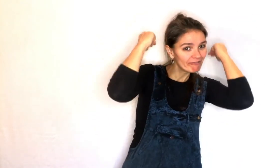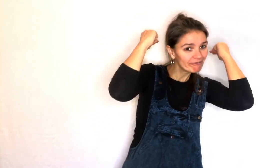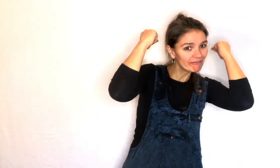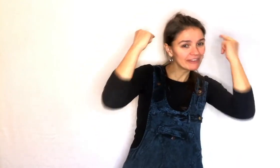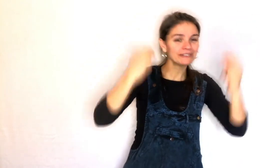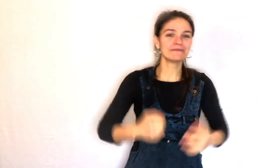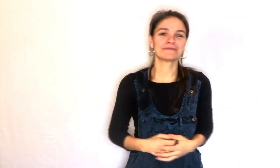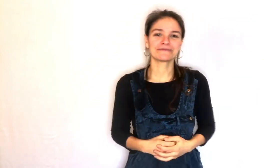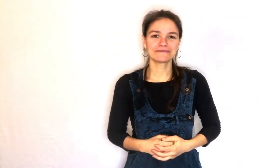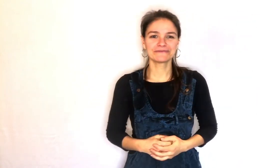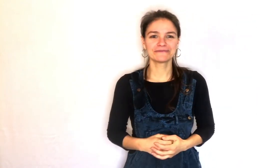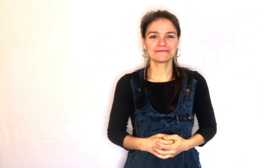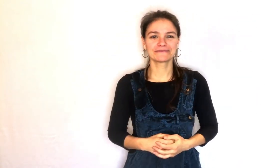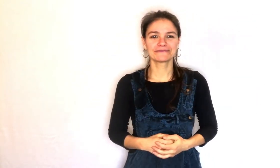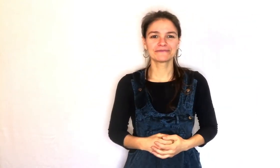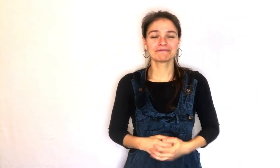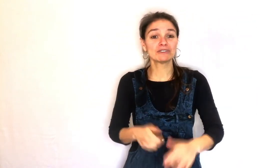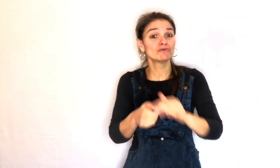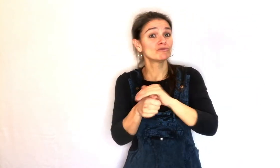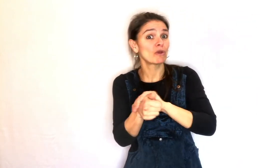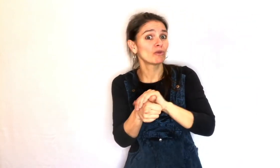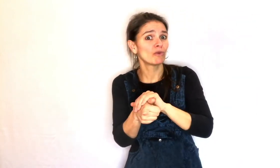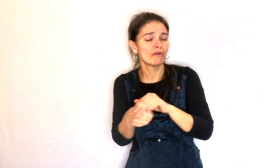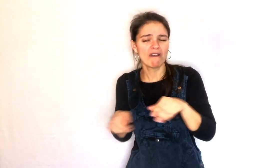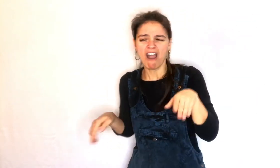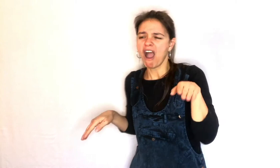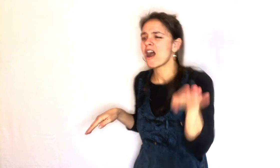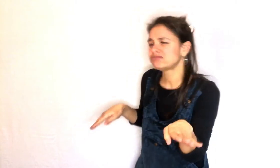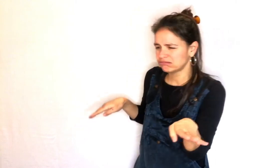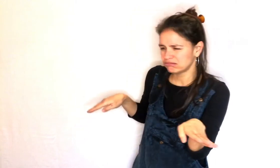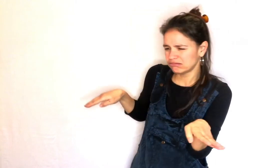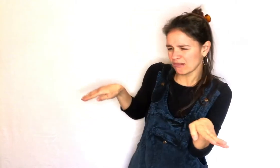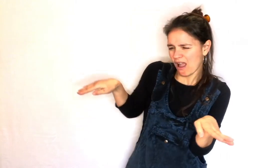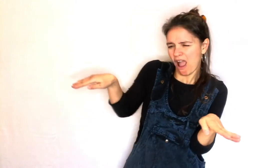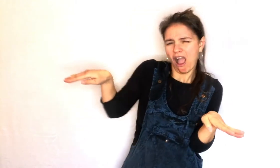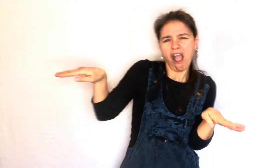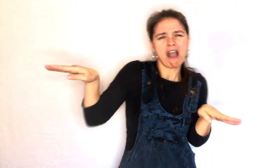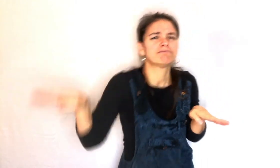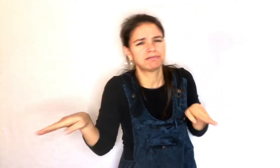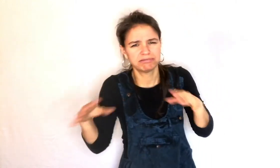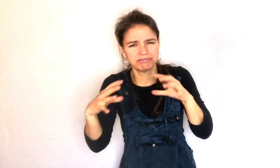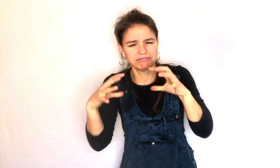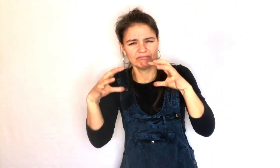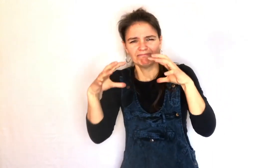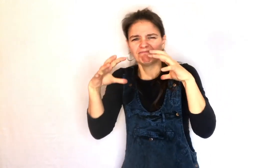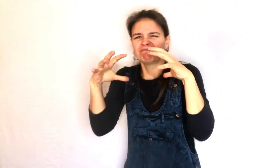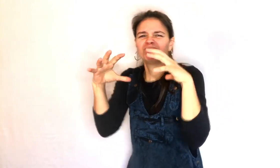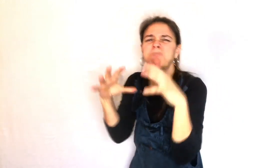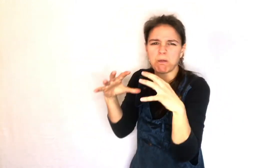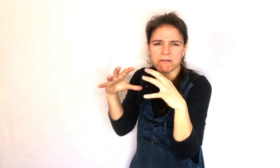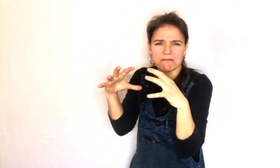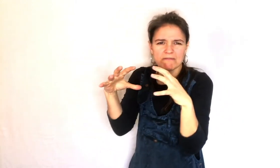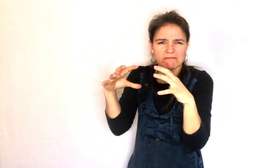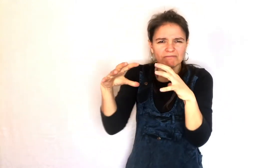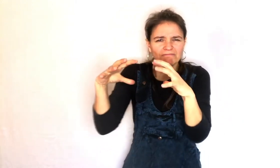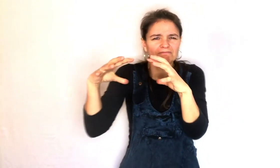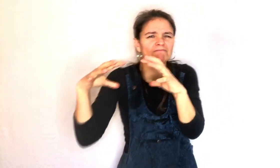Le lièvre et la tortue Le lièvre, considérant la tortue qui marchait d'un pas tardif